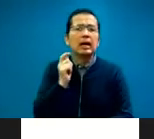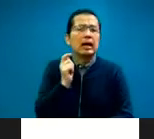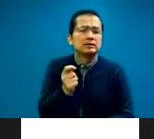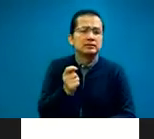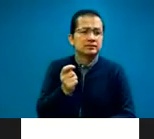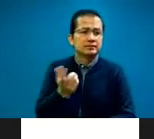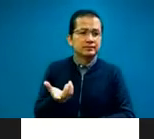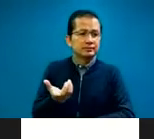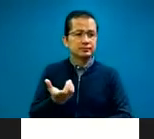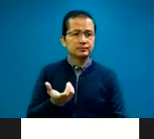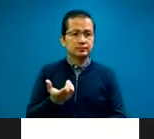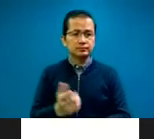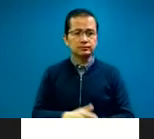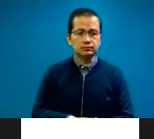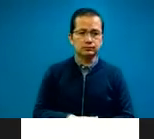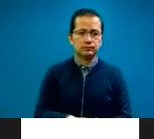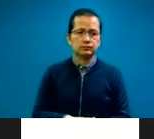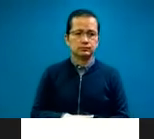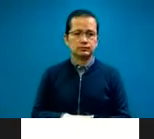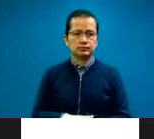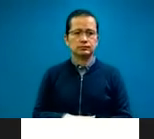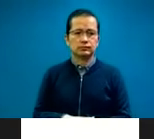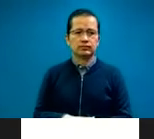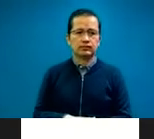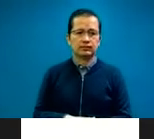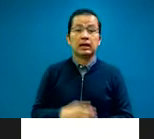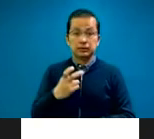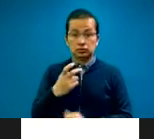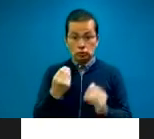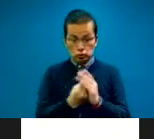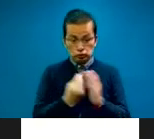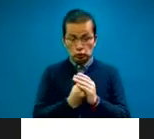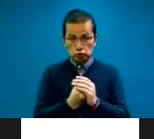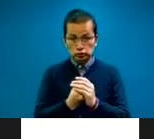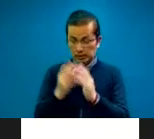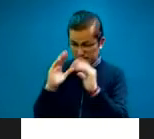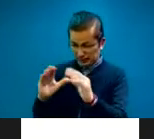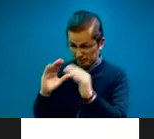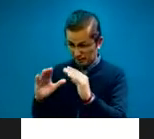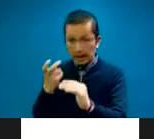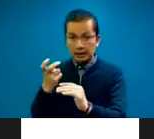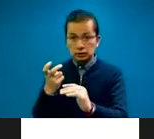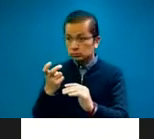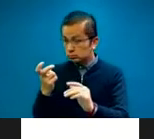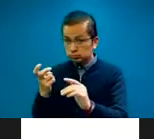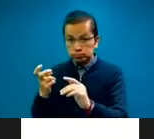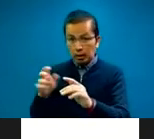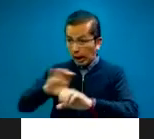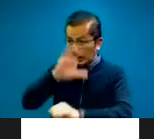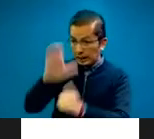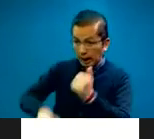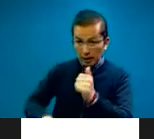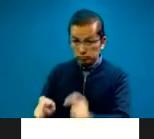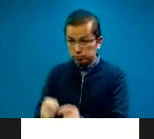créditos de educación continua. Así es de que todos estos intérpretes que